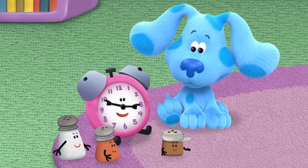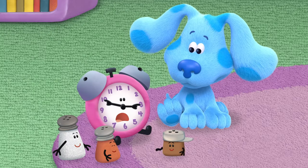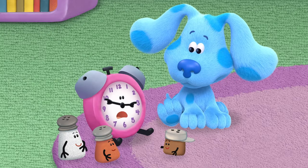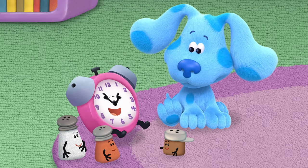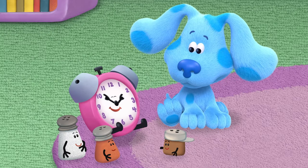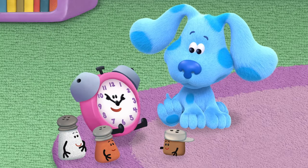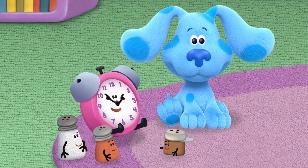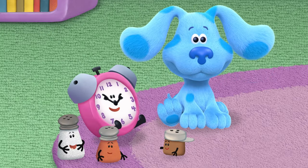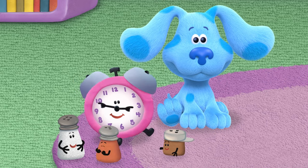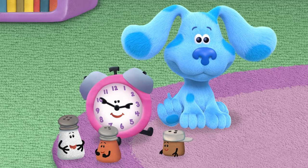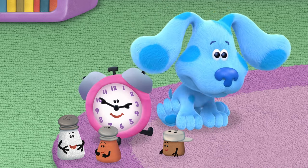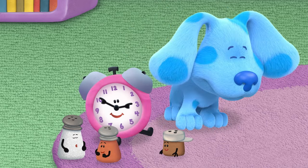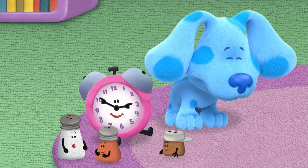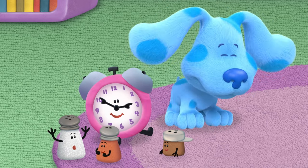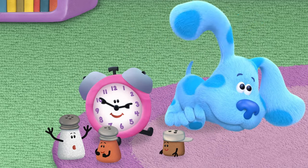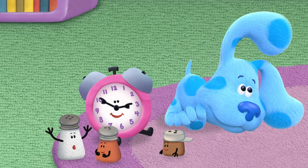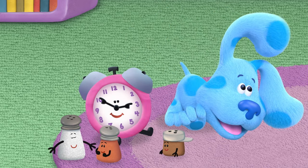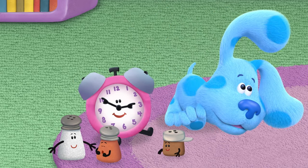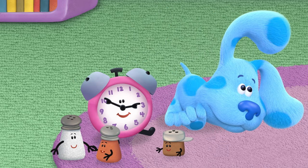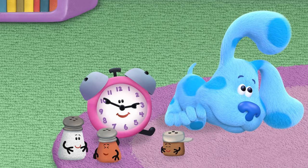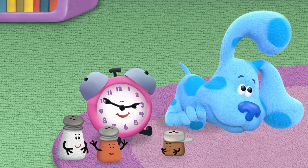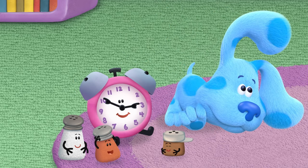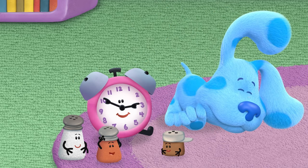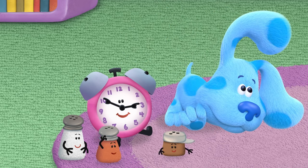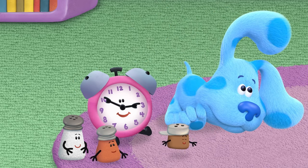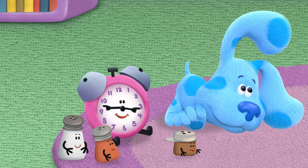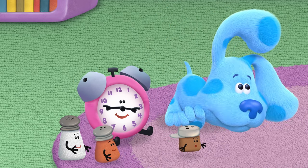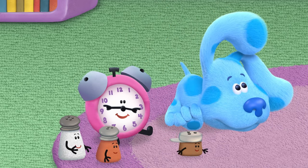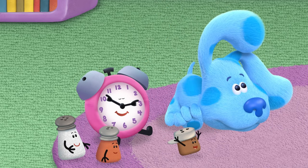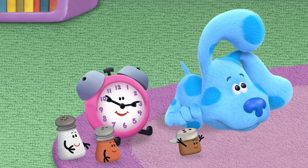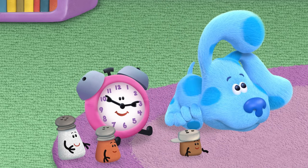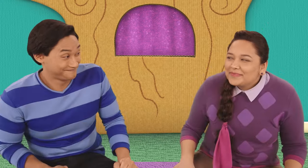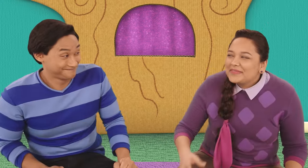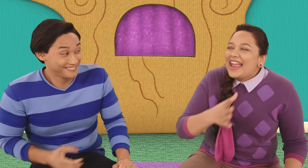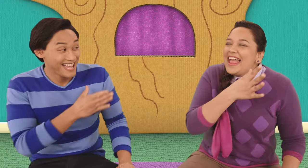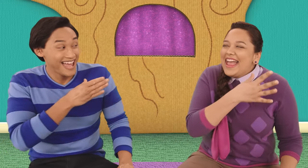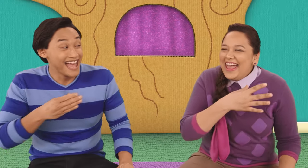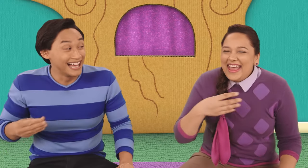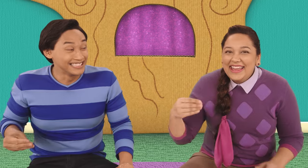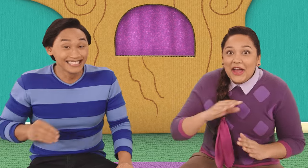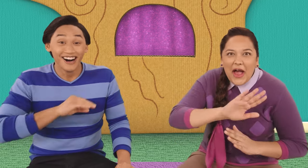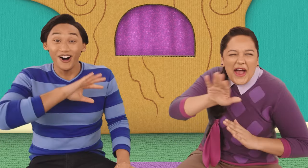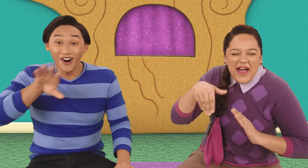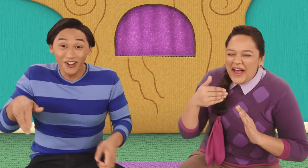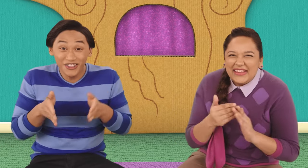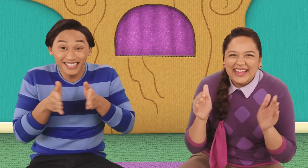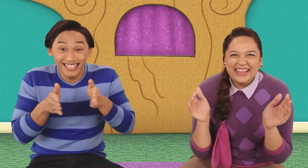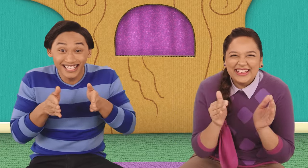va a pasar? ¡Necesito saberlo! ¡Oh! ¡Qué suspenso! ¡Vamos, patitos! Y todos los